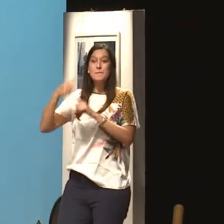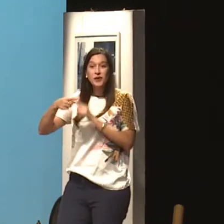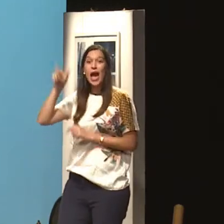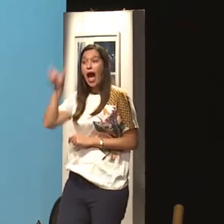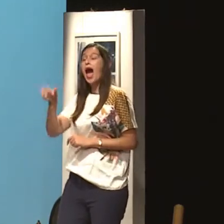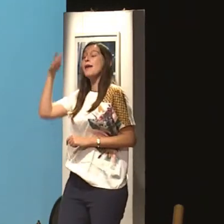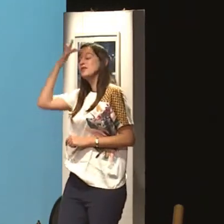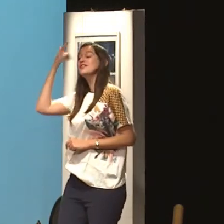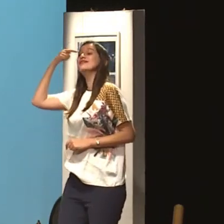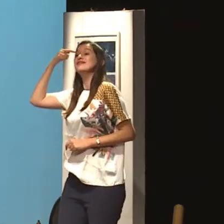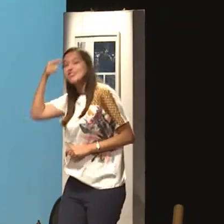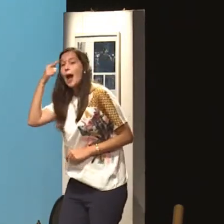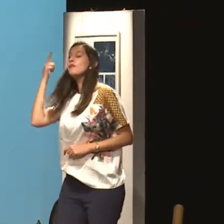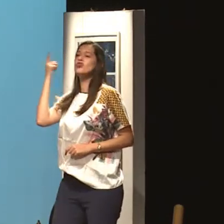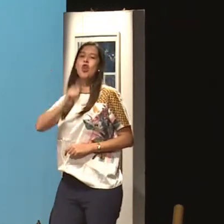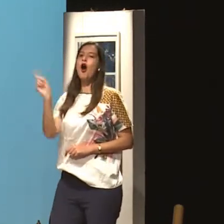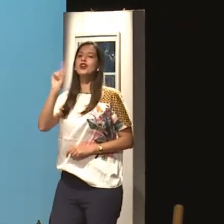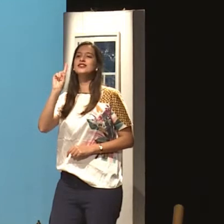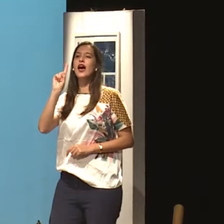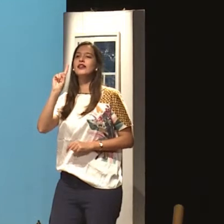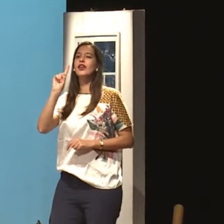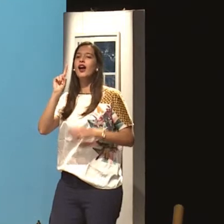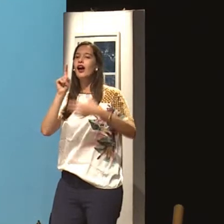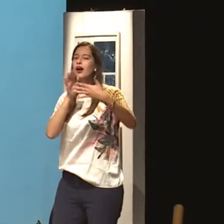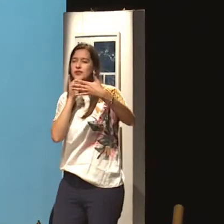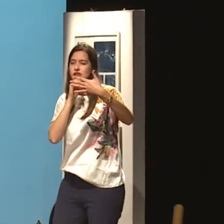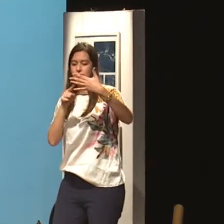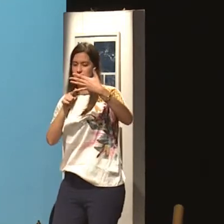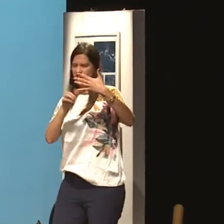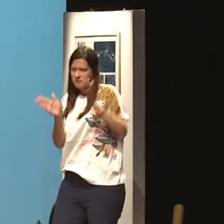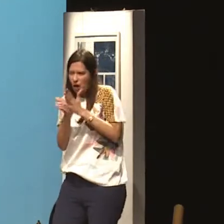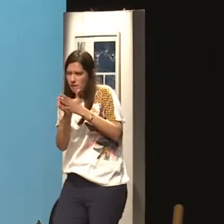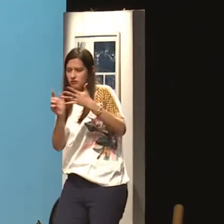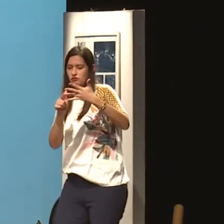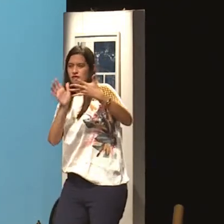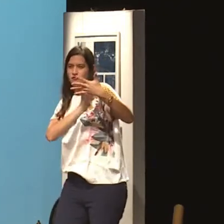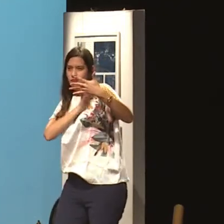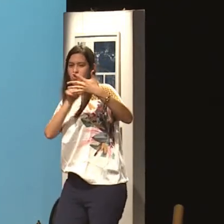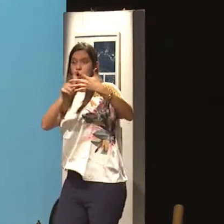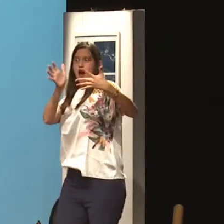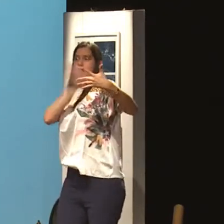dependência financeira. A mulher sabe que ela não consegue, por exemplo, ah, eu sou pobre,